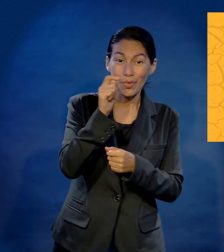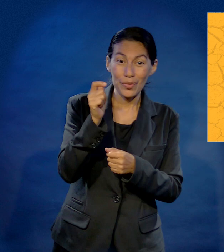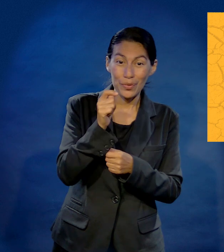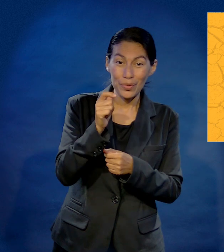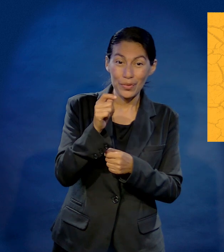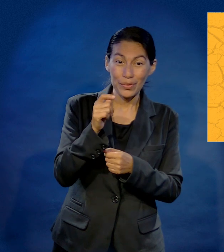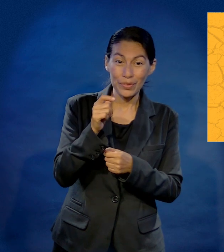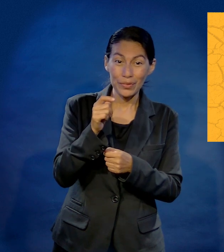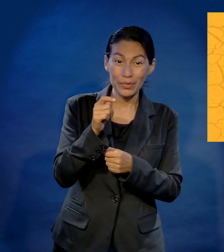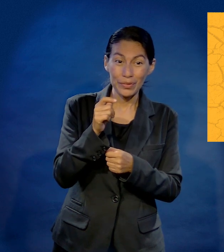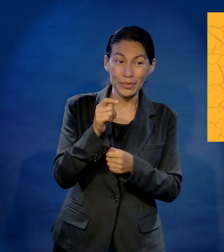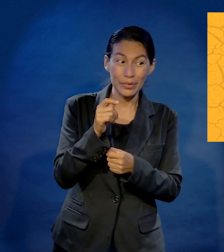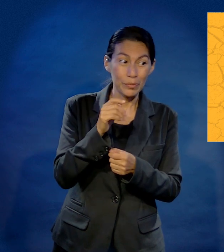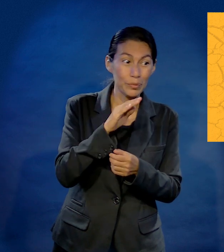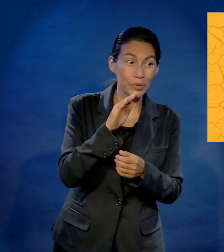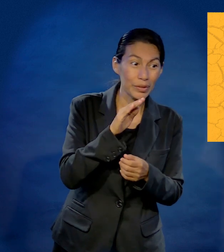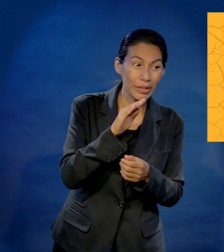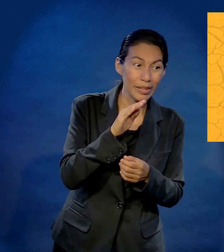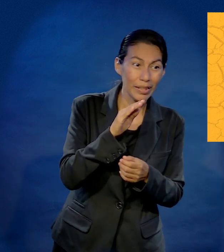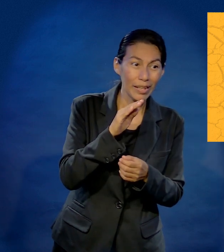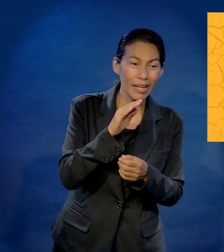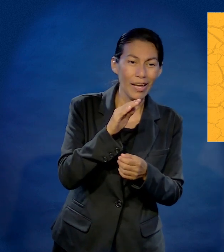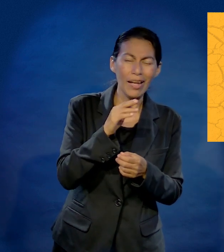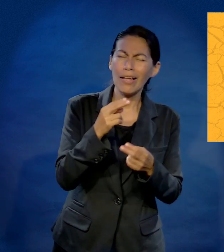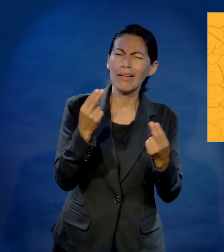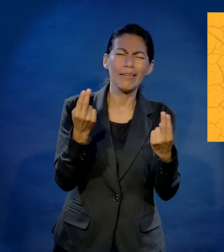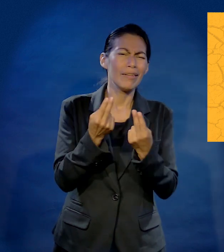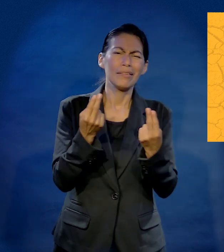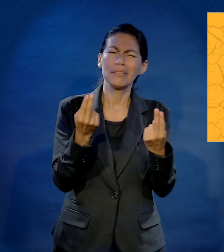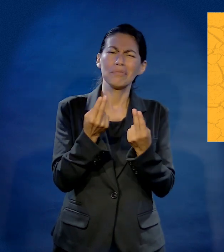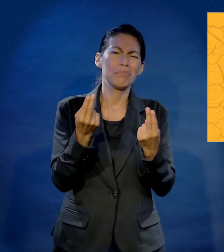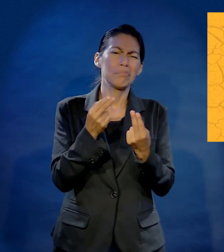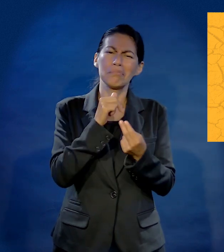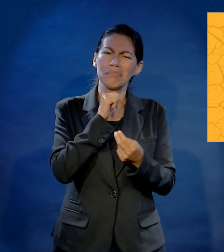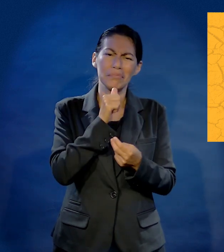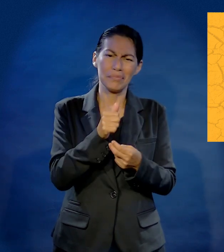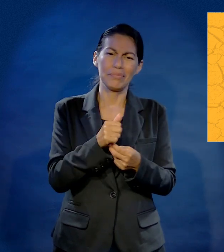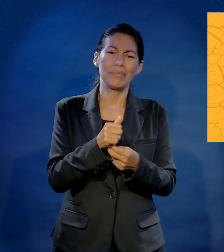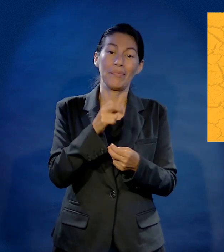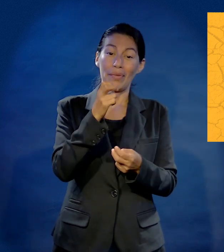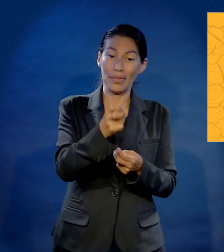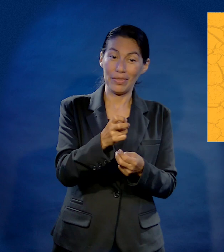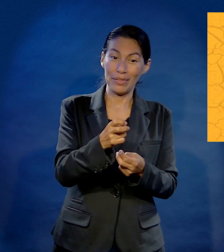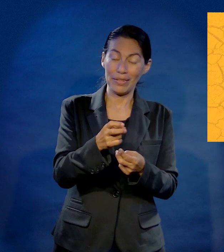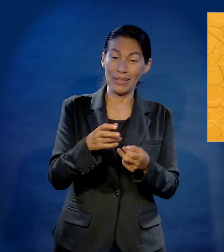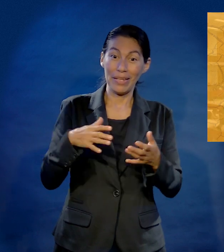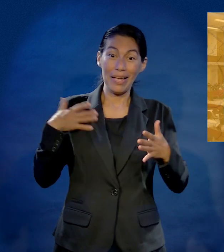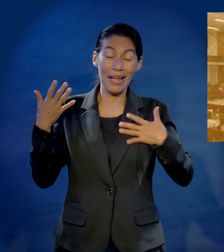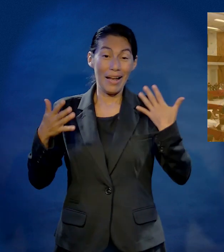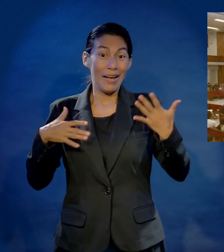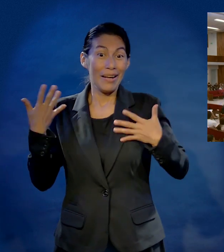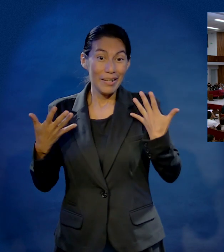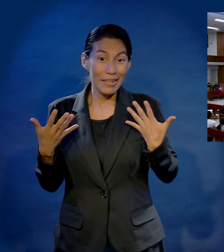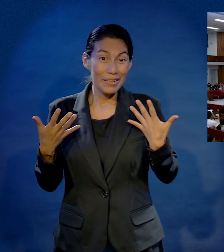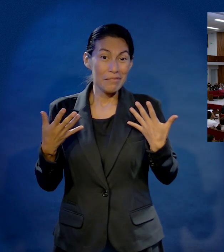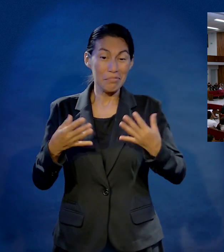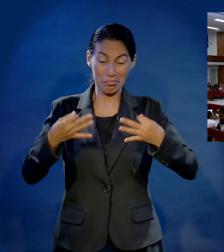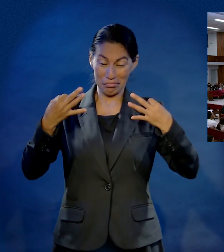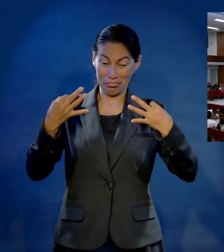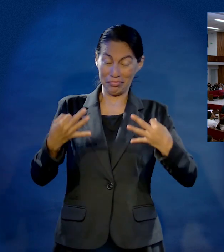momento para buscar novia o novio es cuando no lo necesitas. Cuando tú estás pleno, estás feliz,